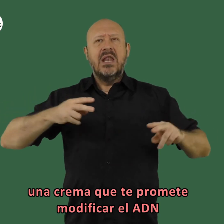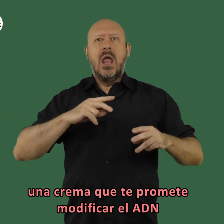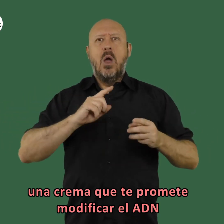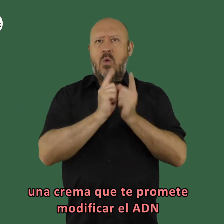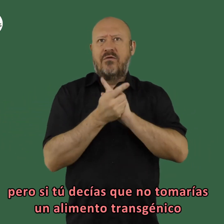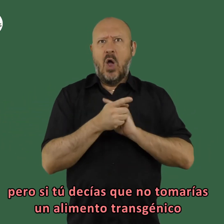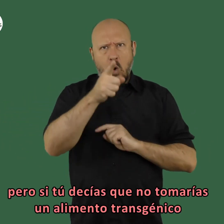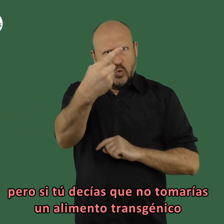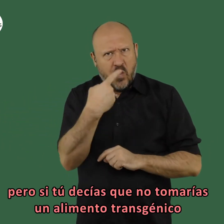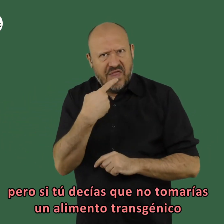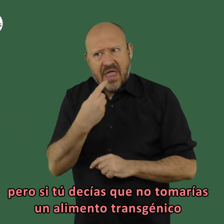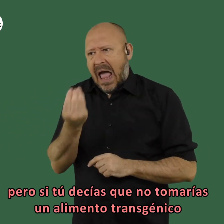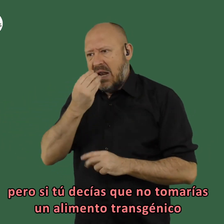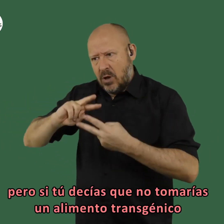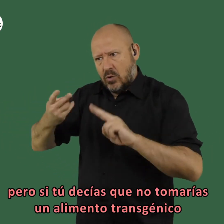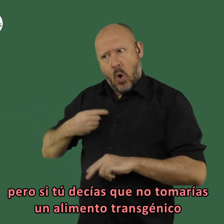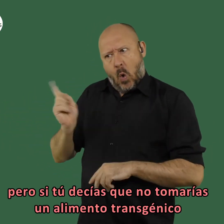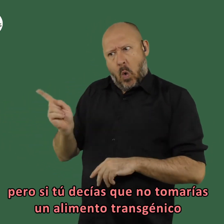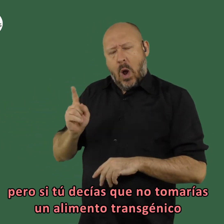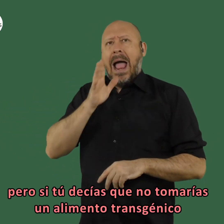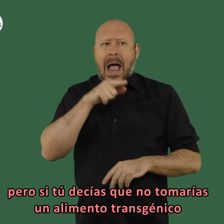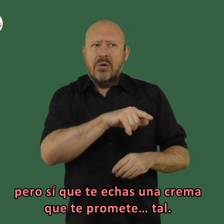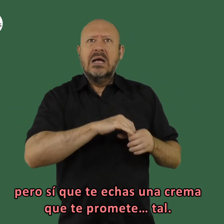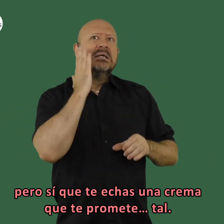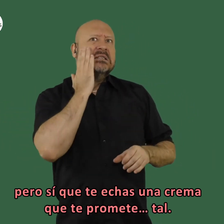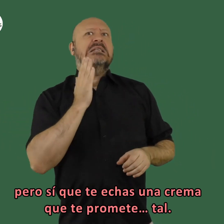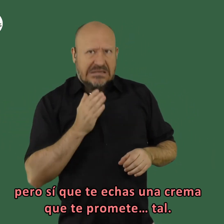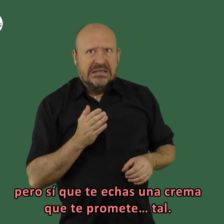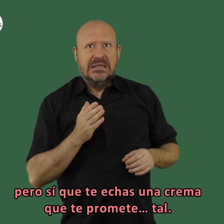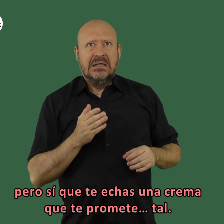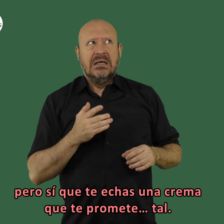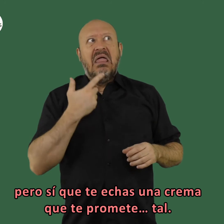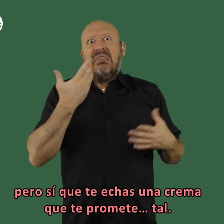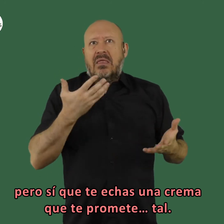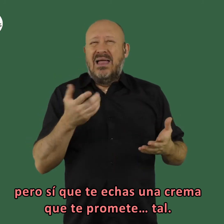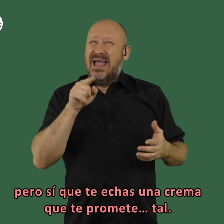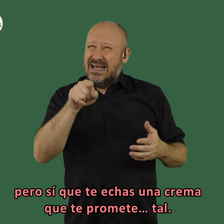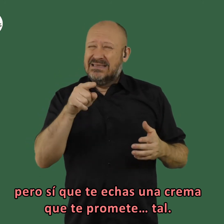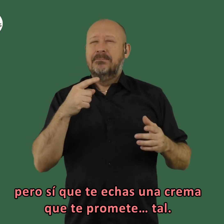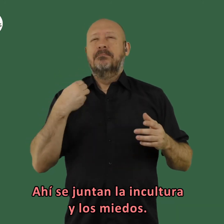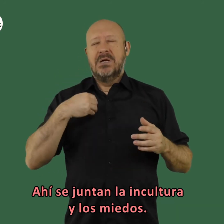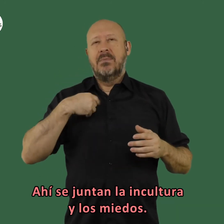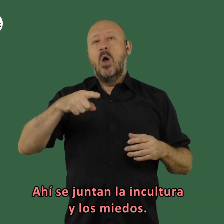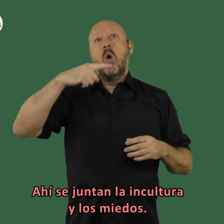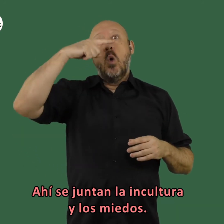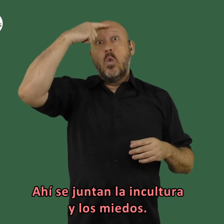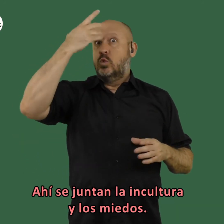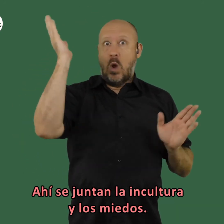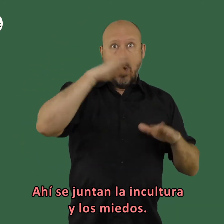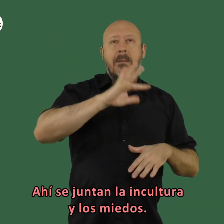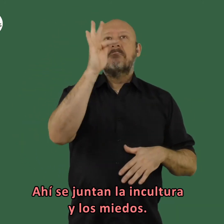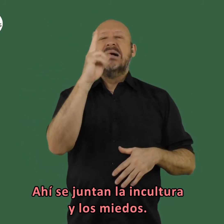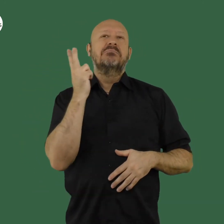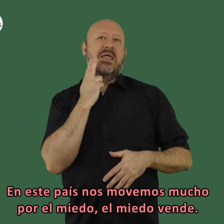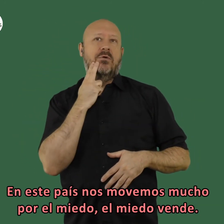modificar el adn pero si tú decías que no tomaría un alimento transgénico pero y ahora sí que de hecho una crema que te promete y se junta la